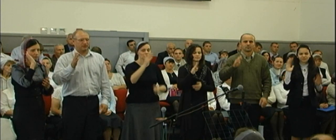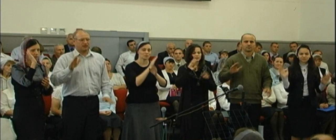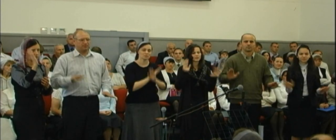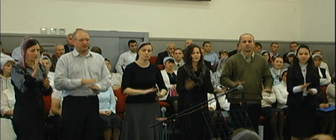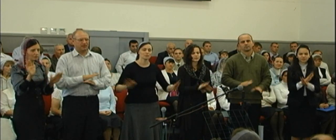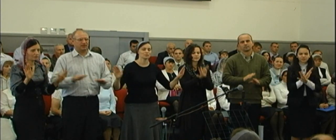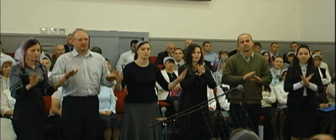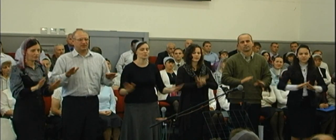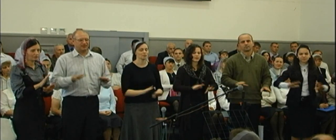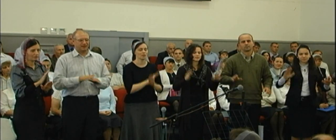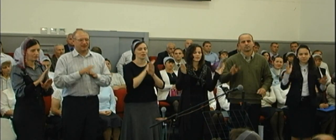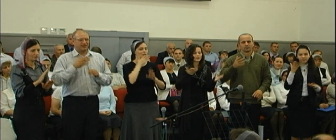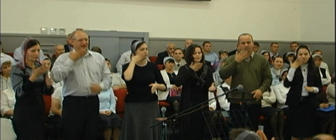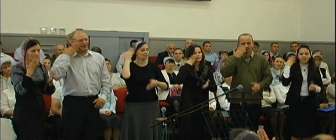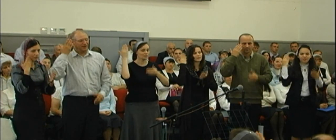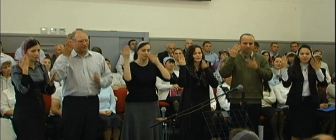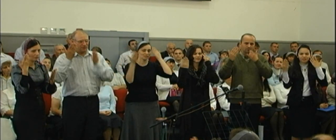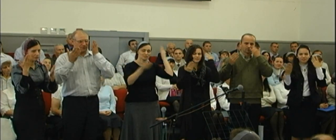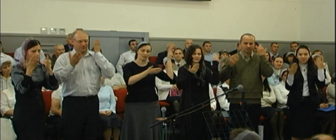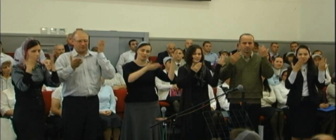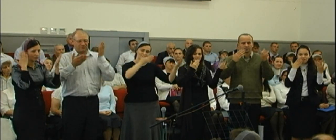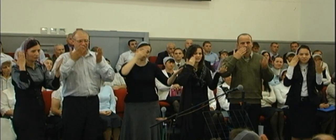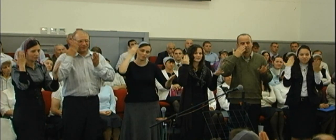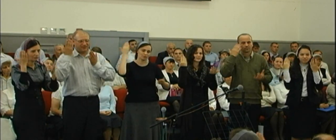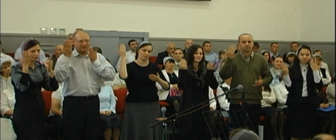петь, мы будем лиховать